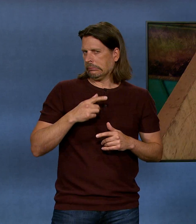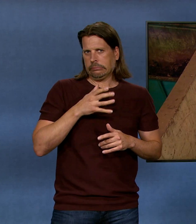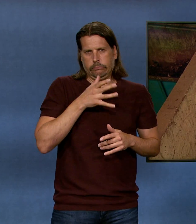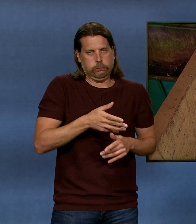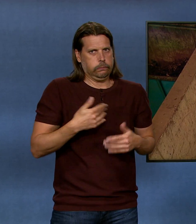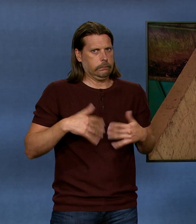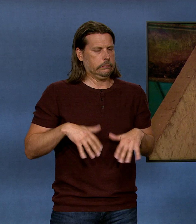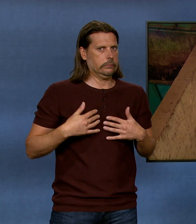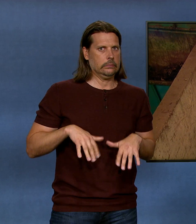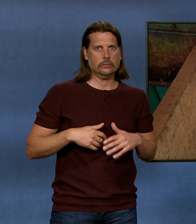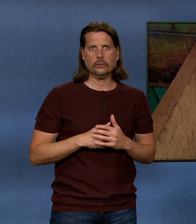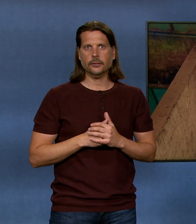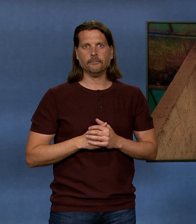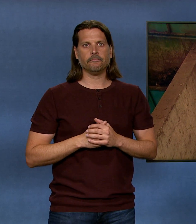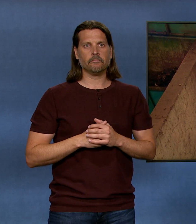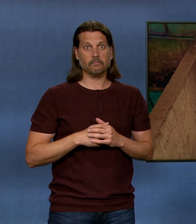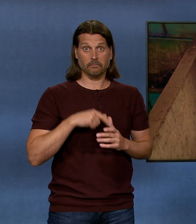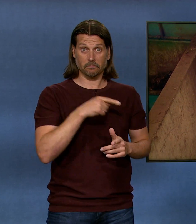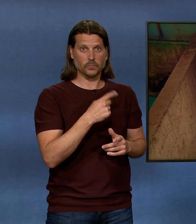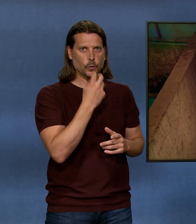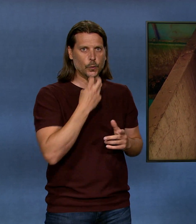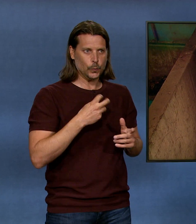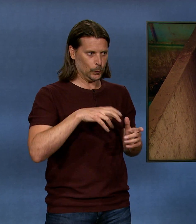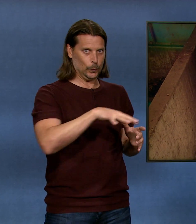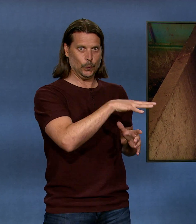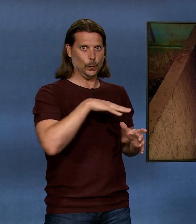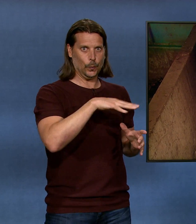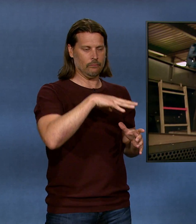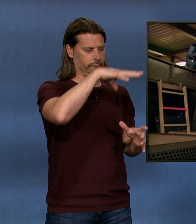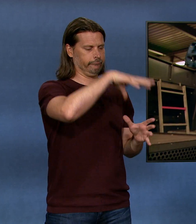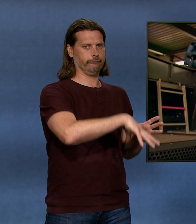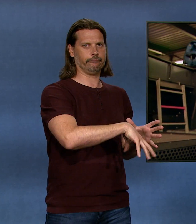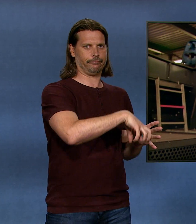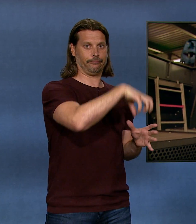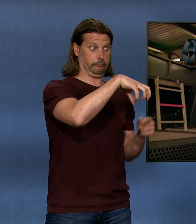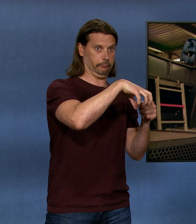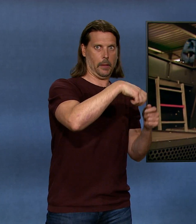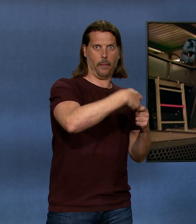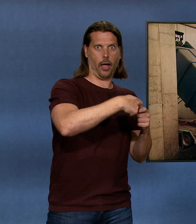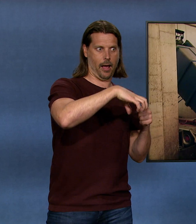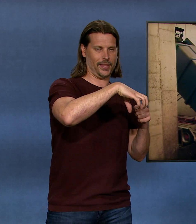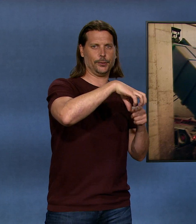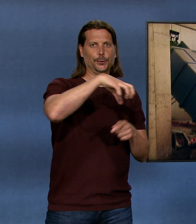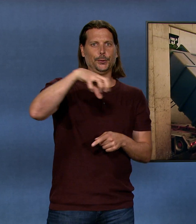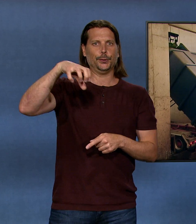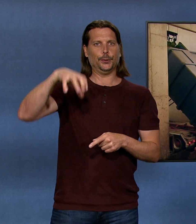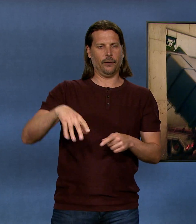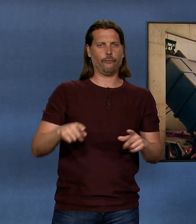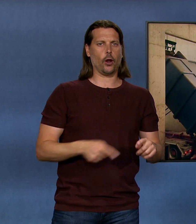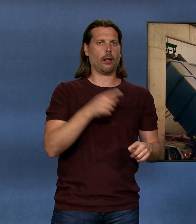ehrlich bin. Der blaue Krane hackt das grüne Zeug, eben z.B. deine Bananenschale, die du entsorgen hast. Und die wird